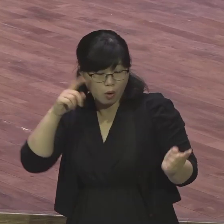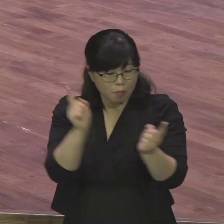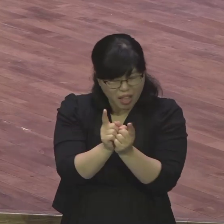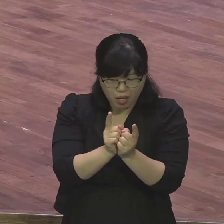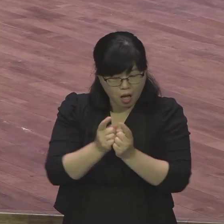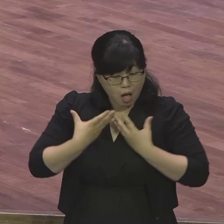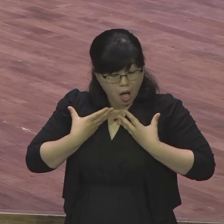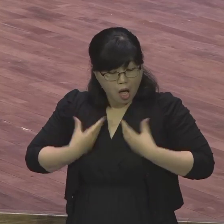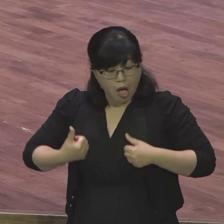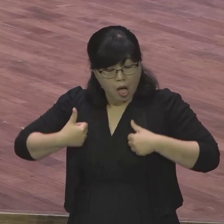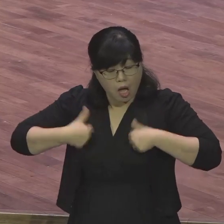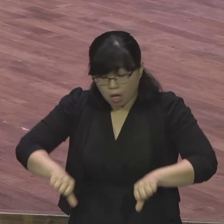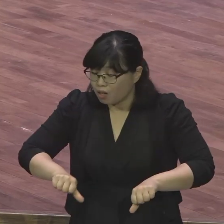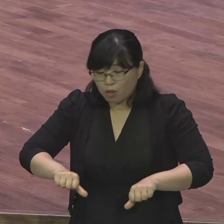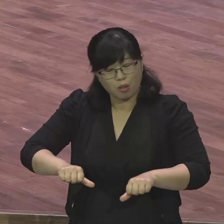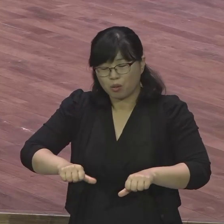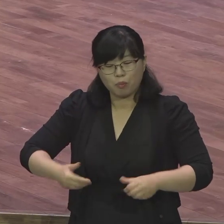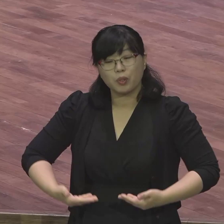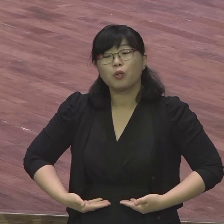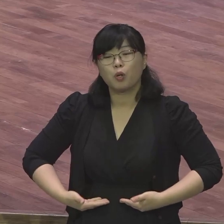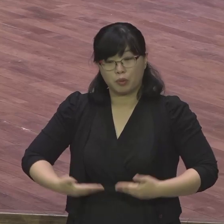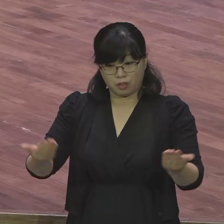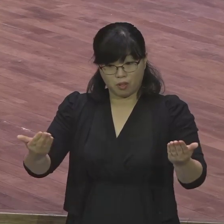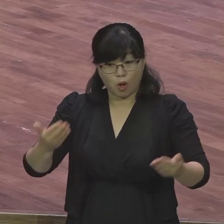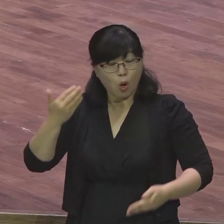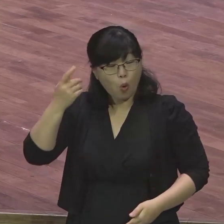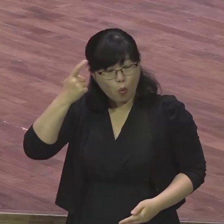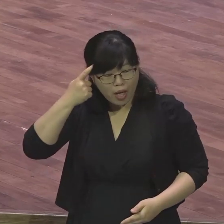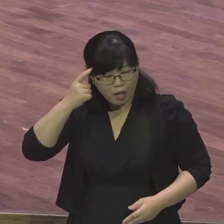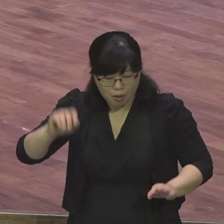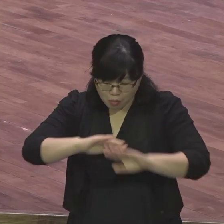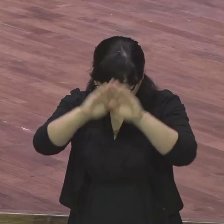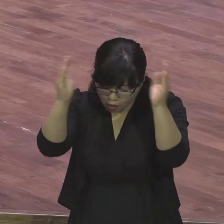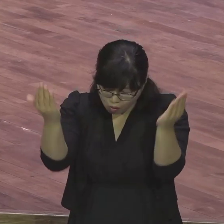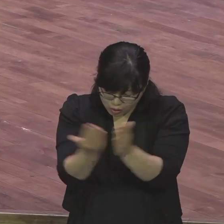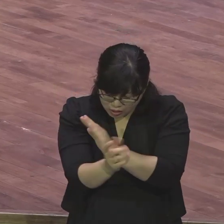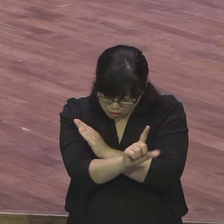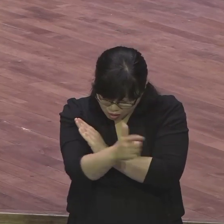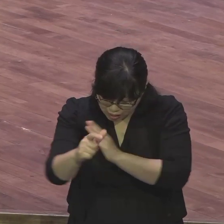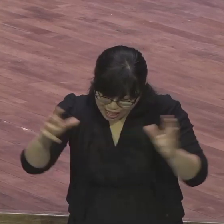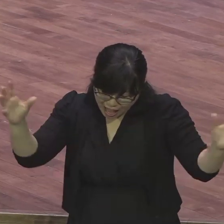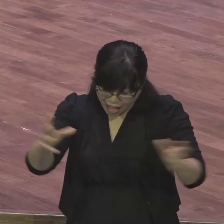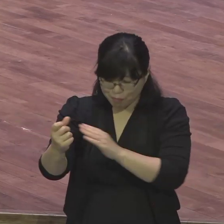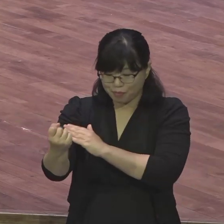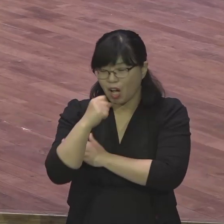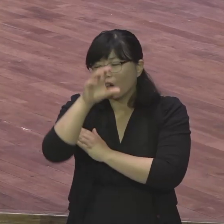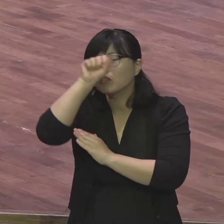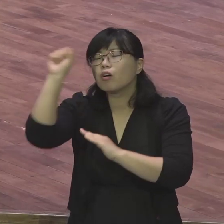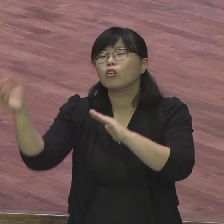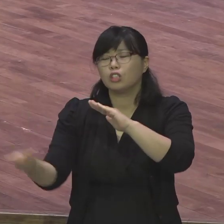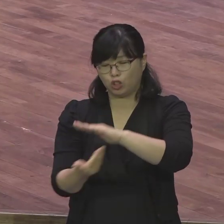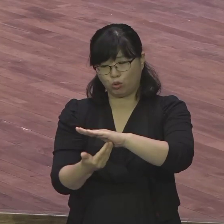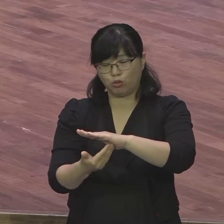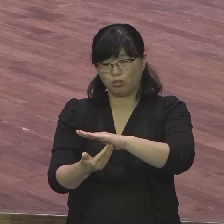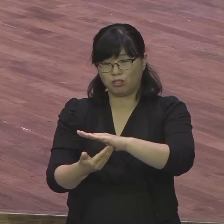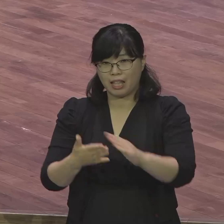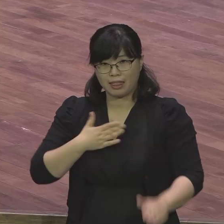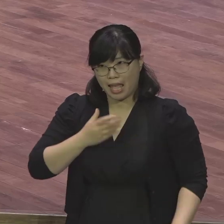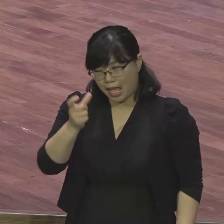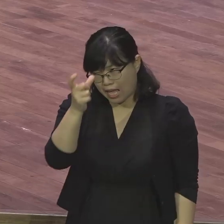결국 모든 것이 합력해서 하나의 뜻대로 이루어지기 때문에 너의 욕심대로 너의 고집대로 안 돼 하나의 뜻대로